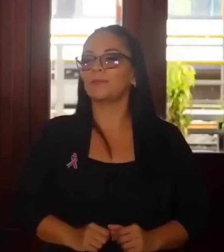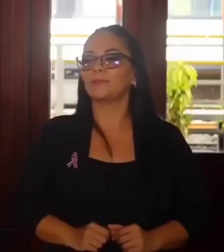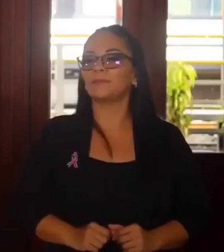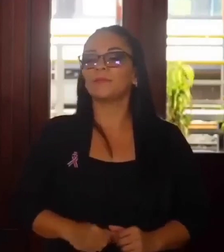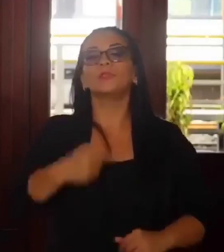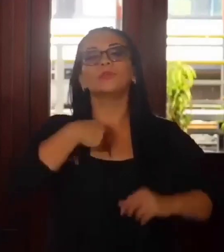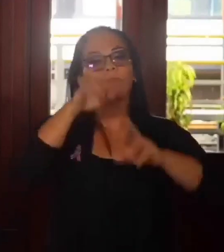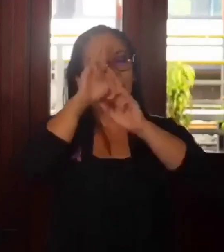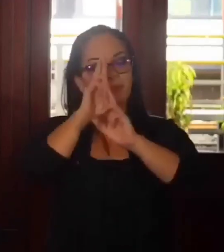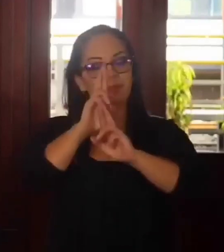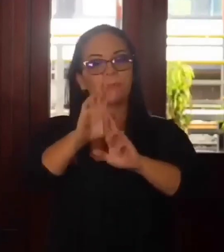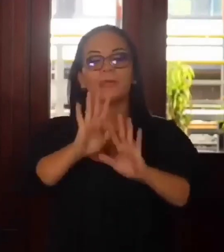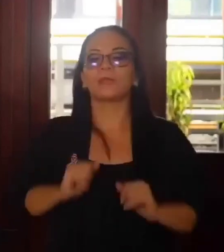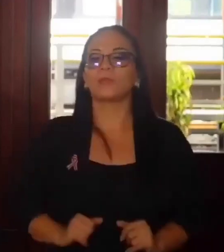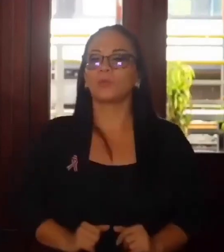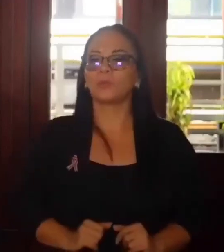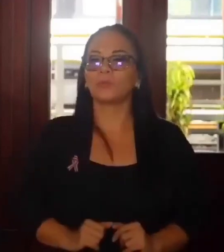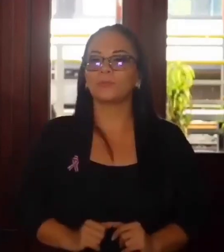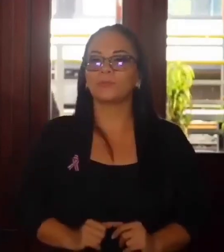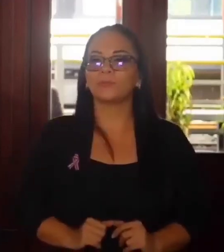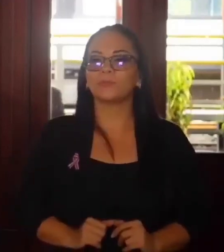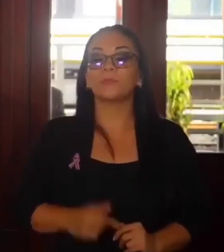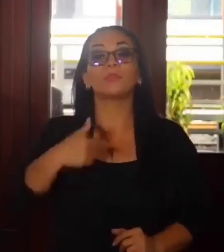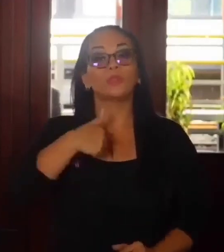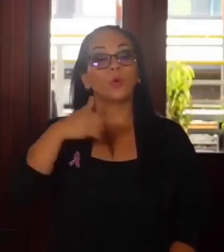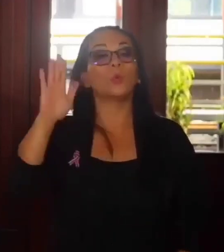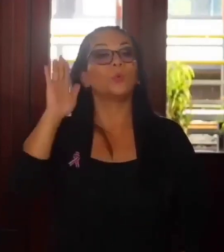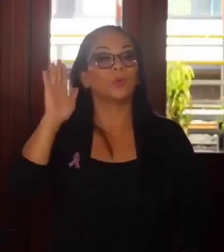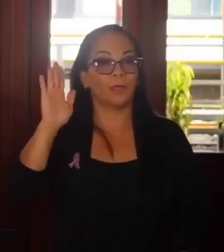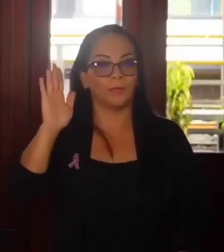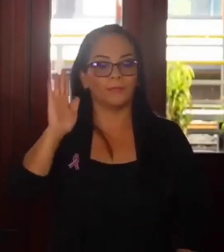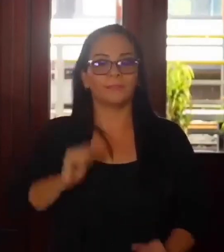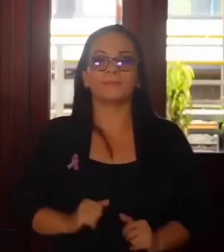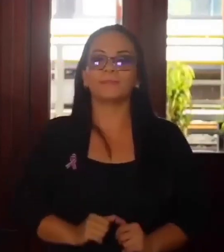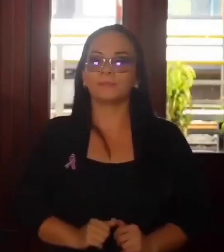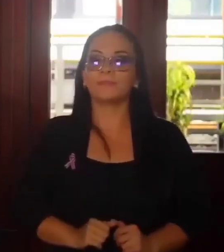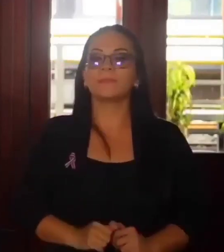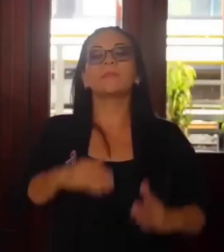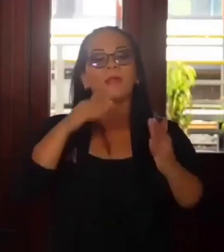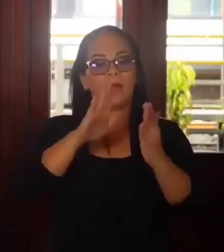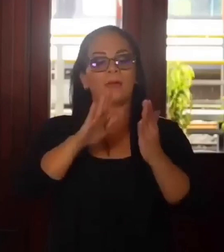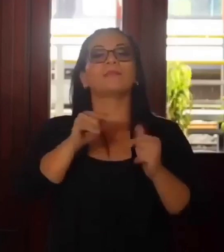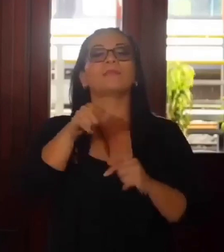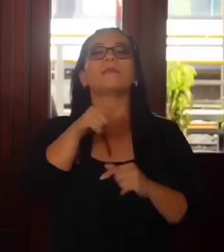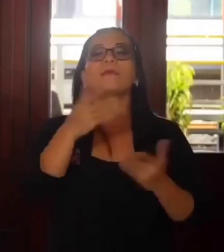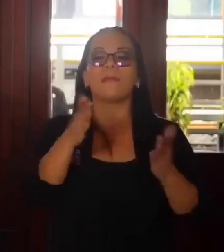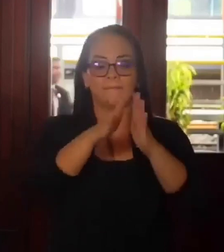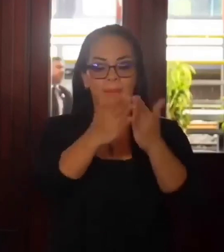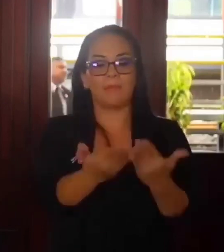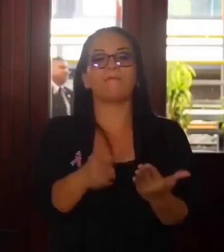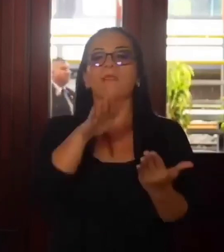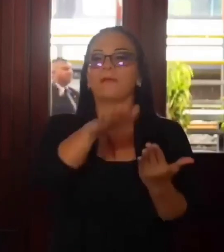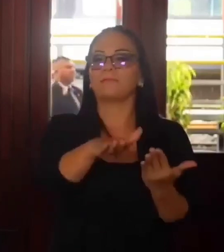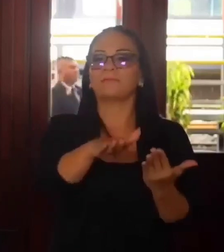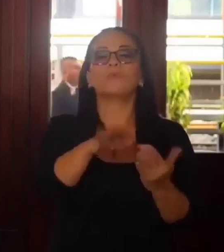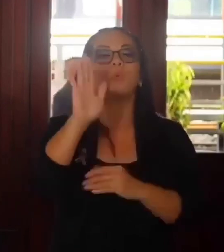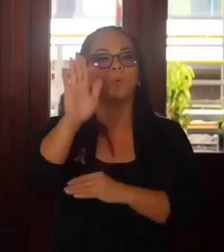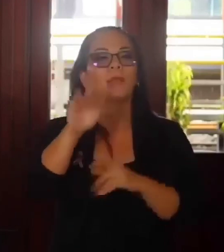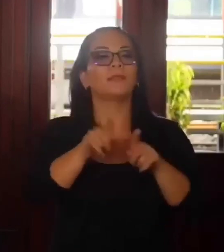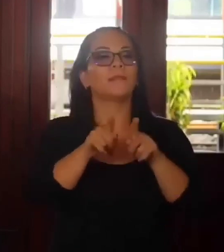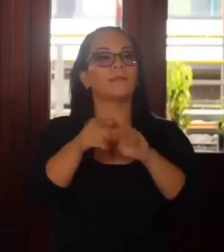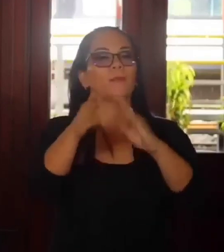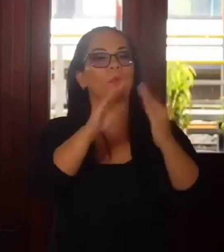respeto, como juré, ante una Biblia y ante el pueblo de Costa Rica,